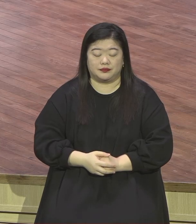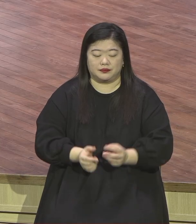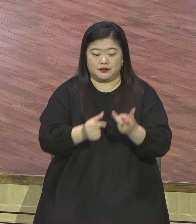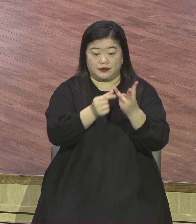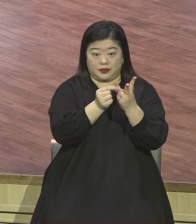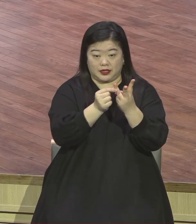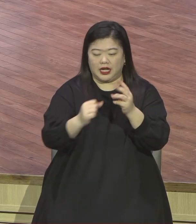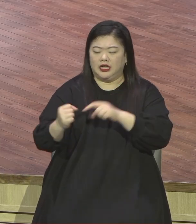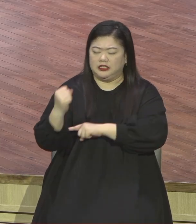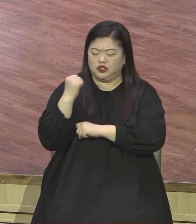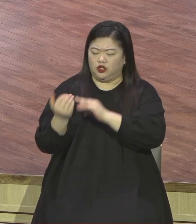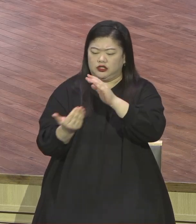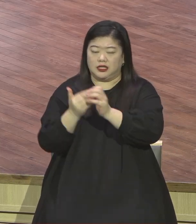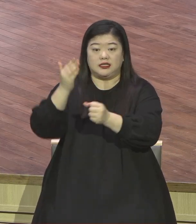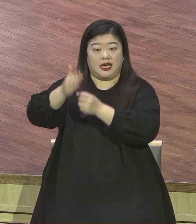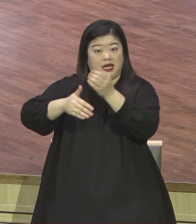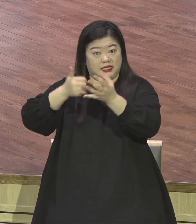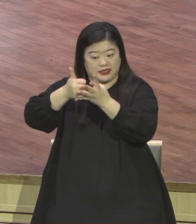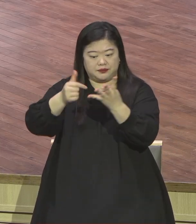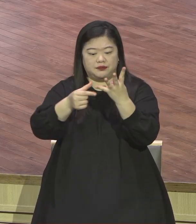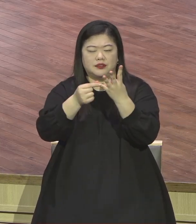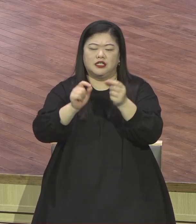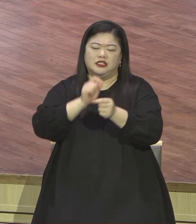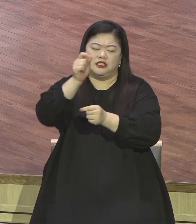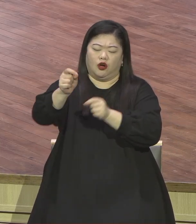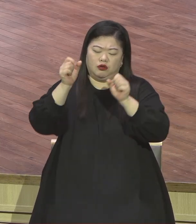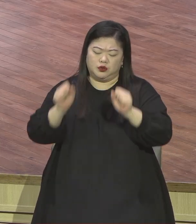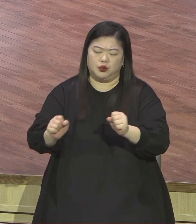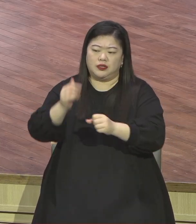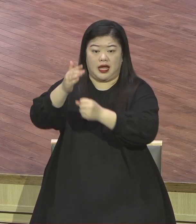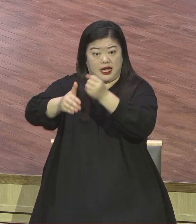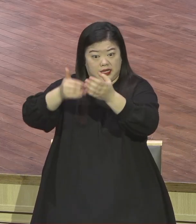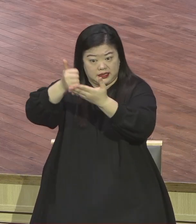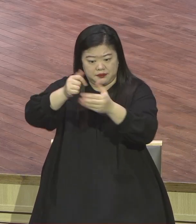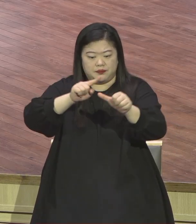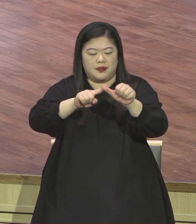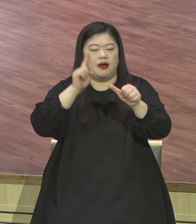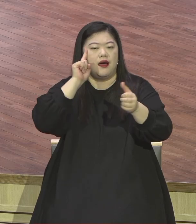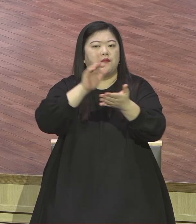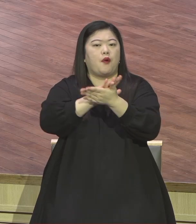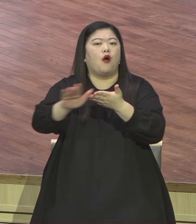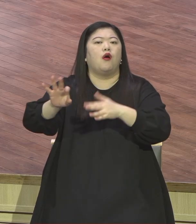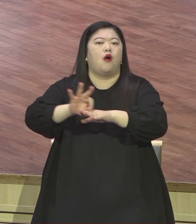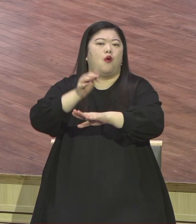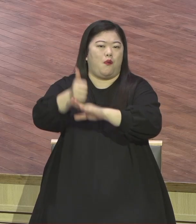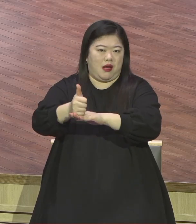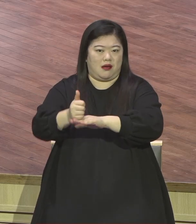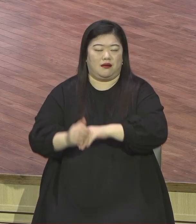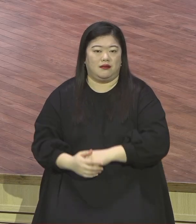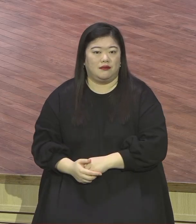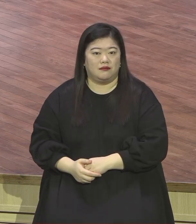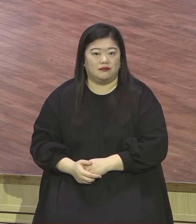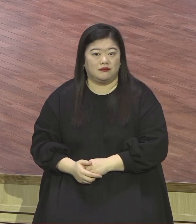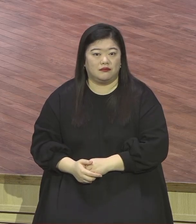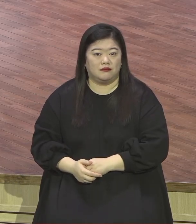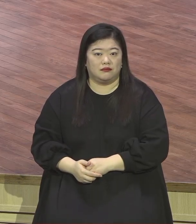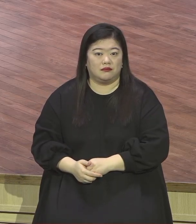하나님 평강의 왕으로 이 땅에 오셨다 제 상세의 3장에 이 땅은 전쟁, 고통,